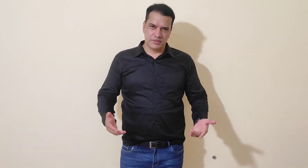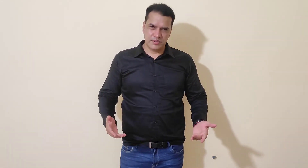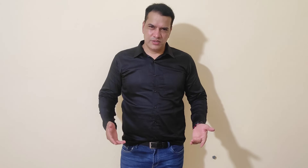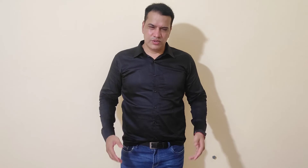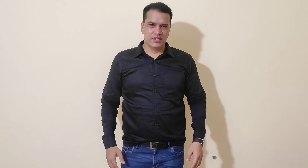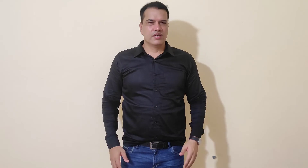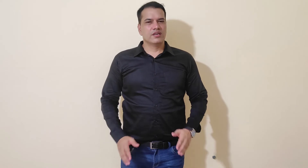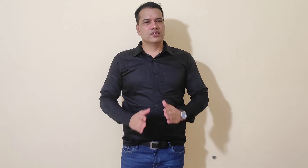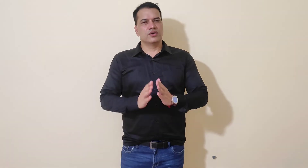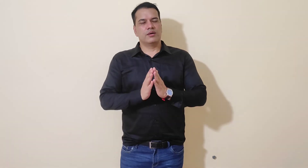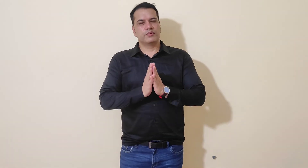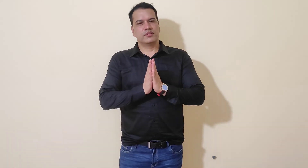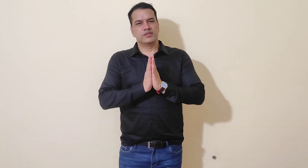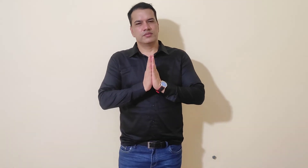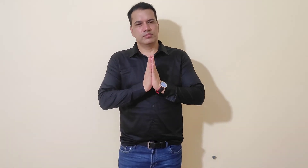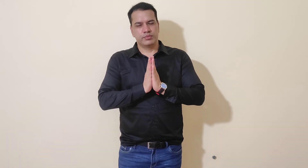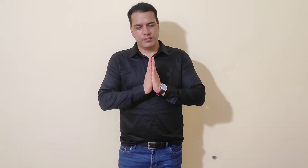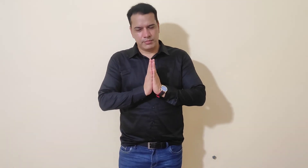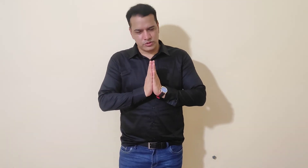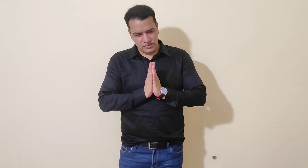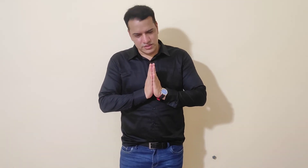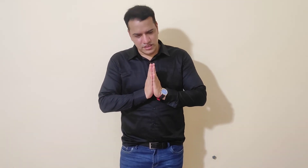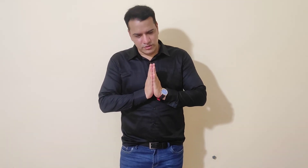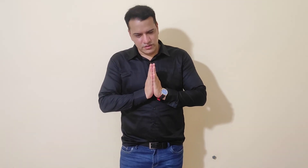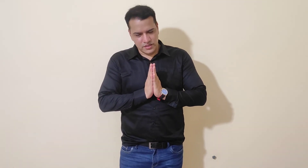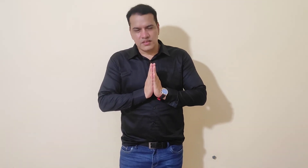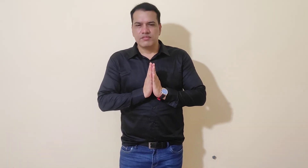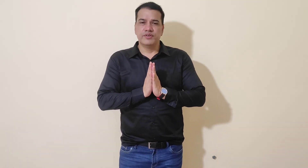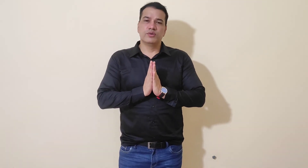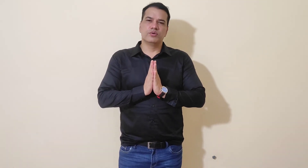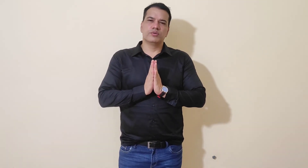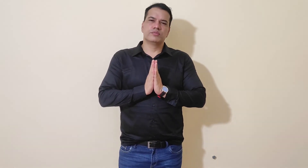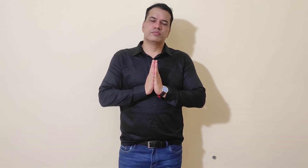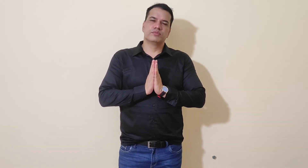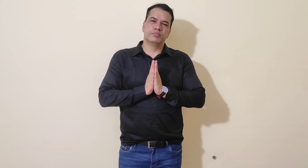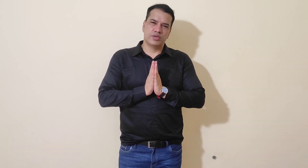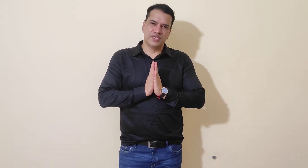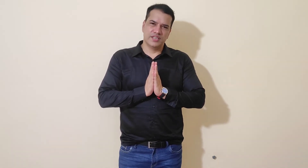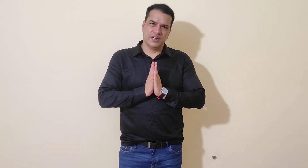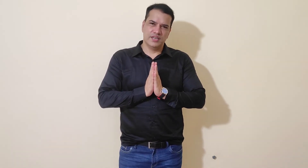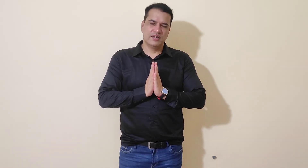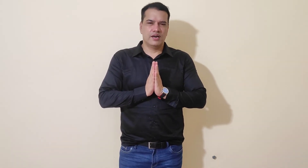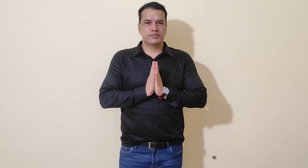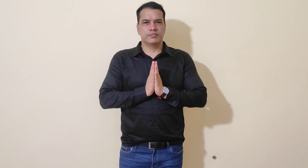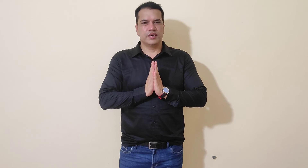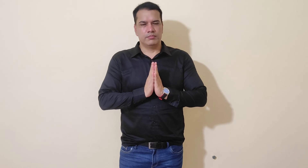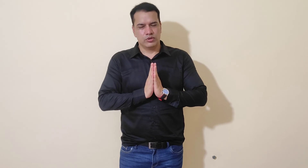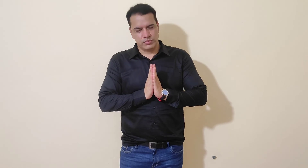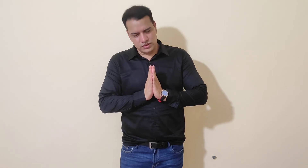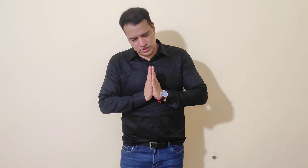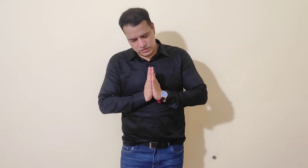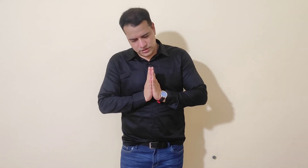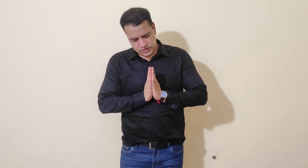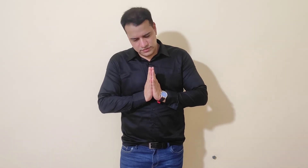समझायोगी और इसका महत्वपून भी आपको समझायोगा वीडियो को पूरा देखने के लिए आप सभी का बहुत बहुत धन्यवाद